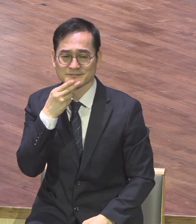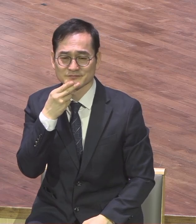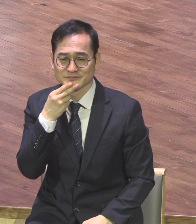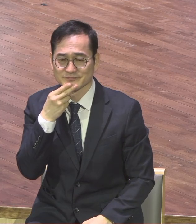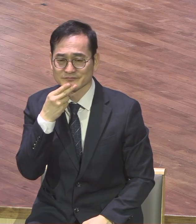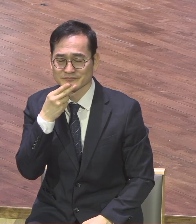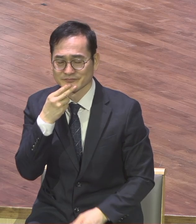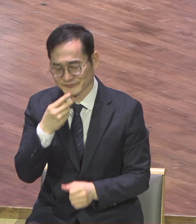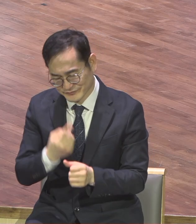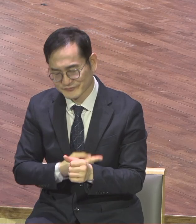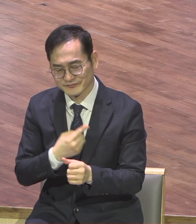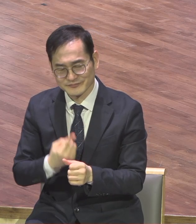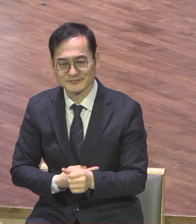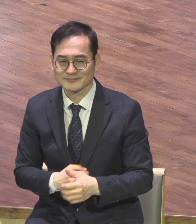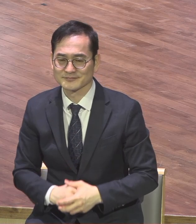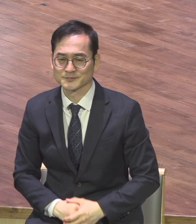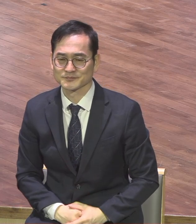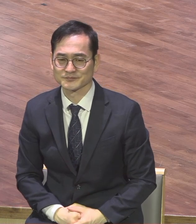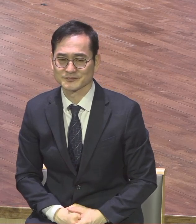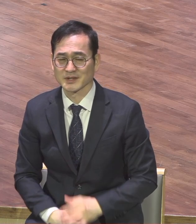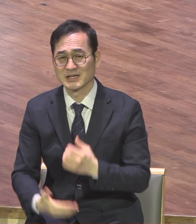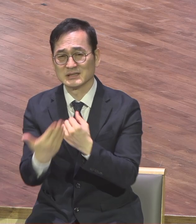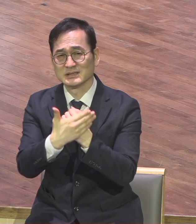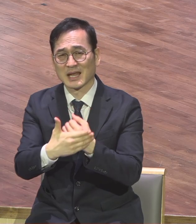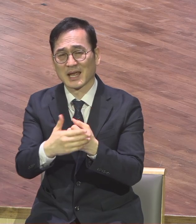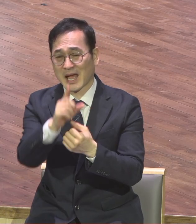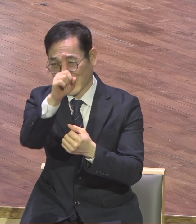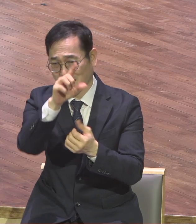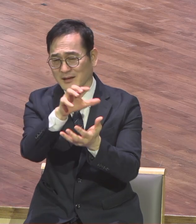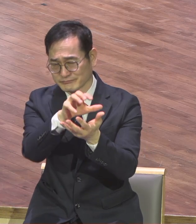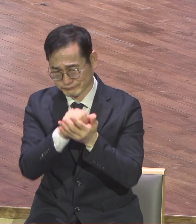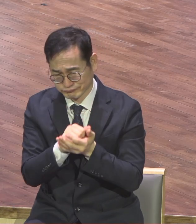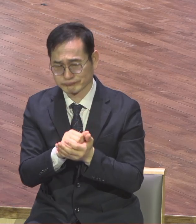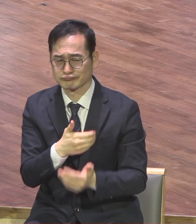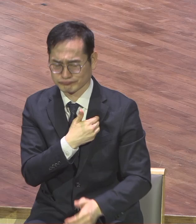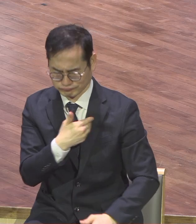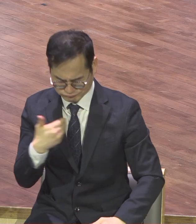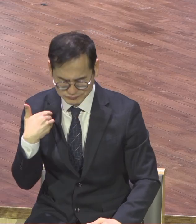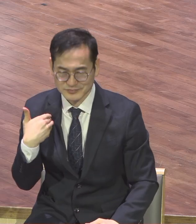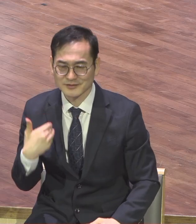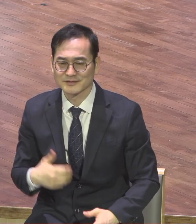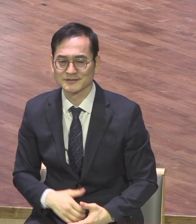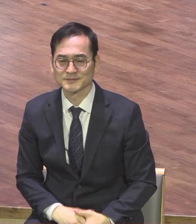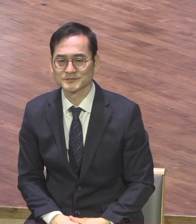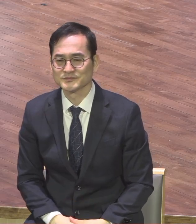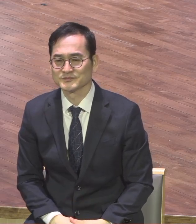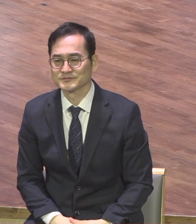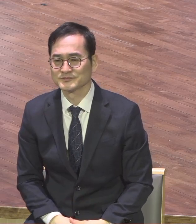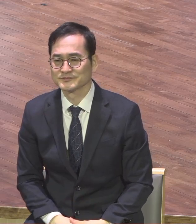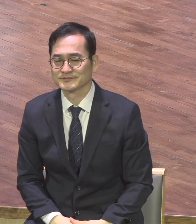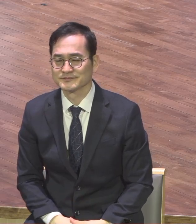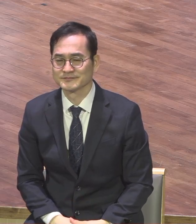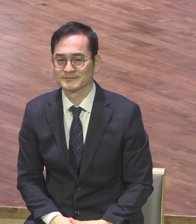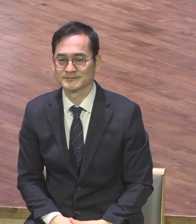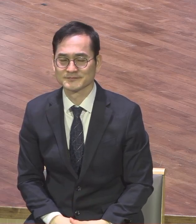은혜 받으면 다 끝나는 거예요 빠뿡 신앙 아멘 이렇게 되면